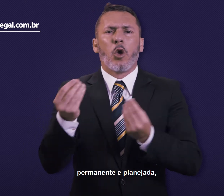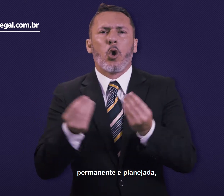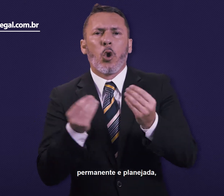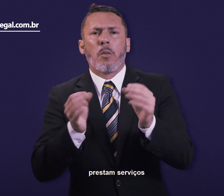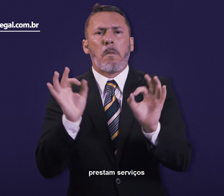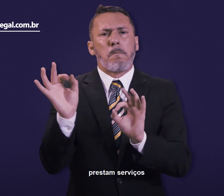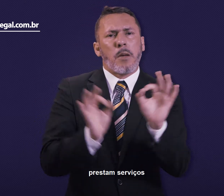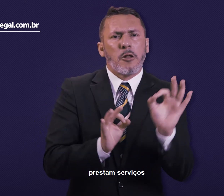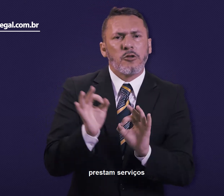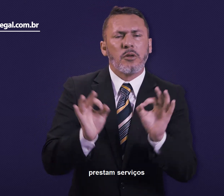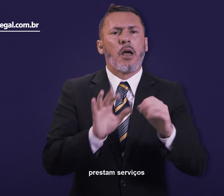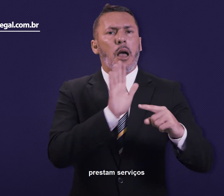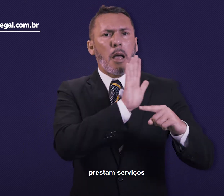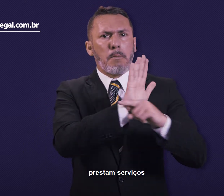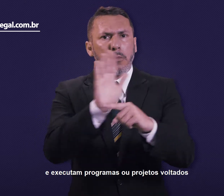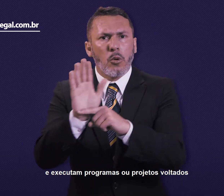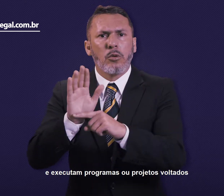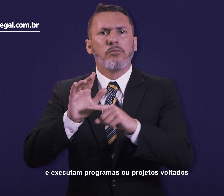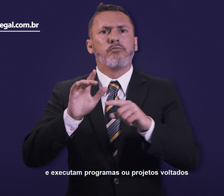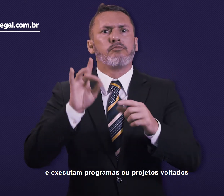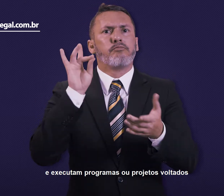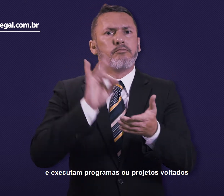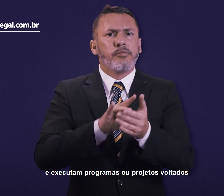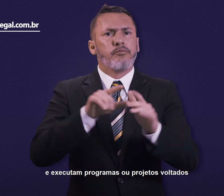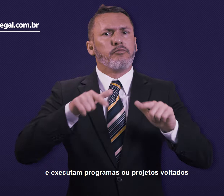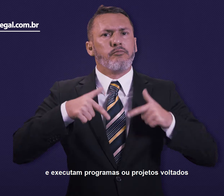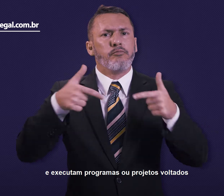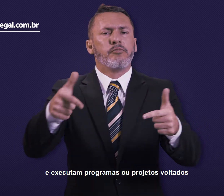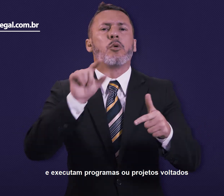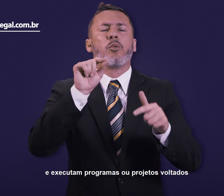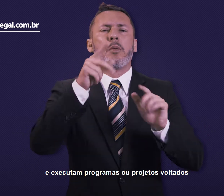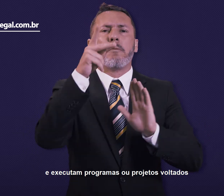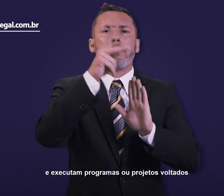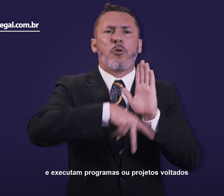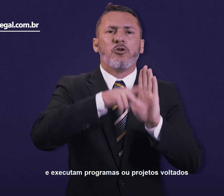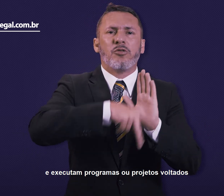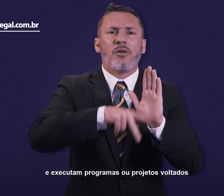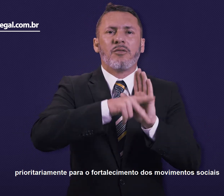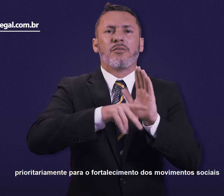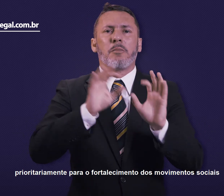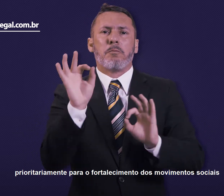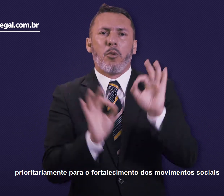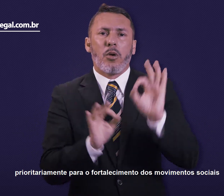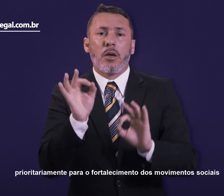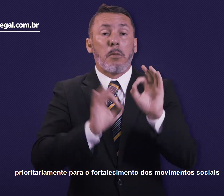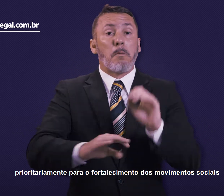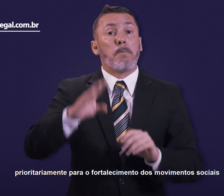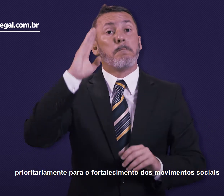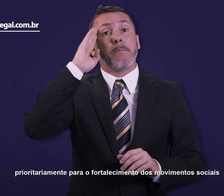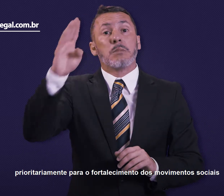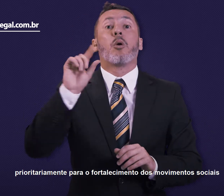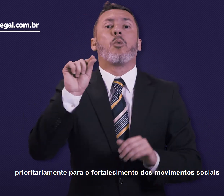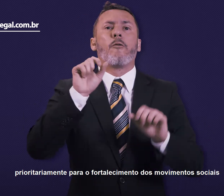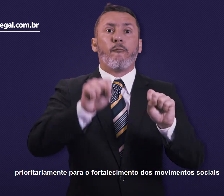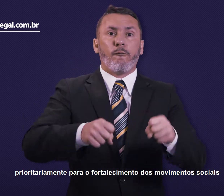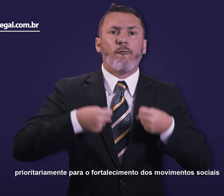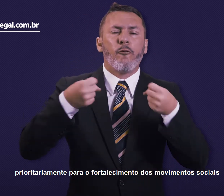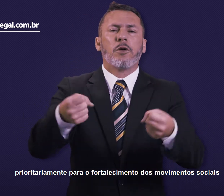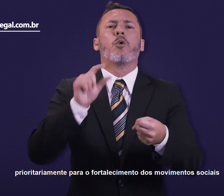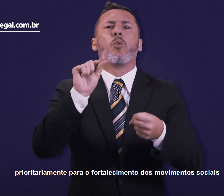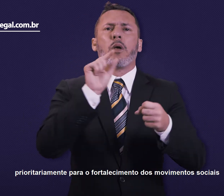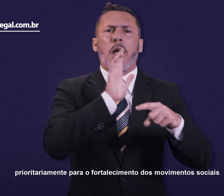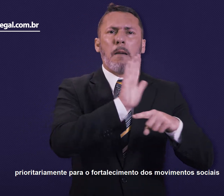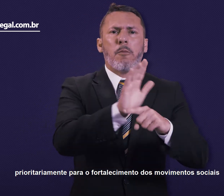planejada, prestam serviços e executam programas ou projetos voltados prioritariamente para o fortalecimento